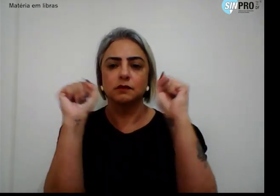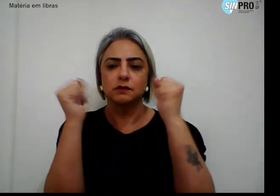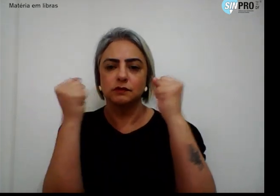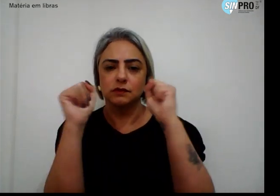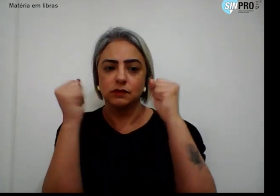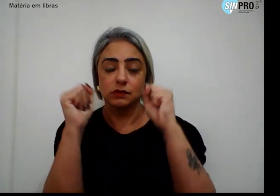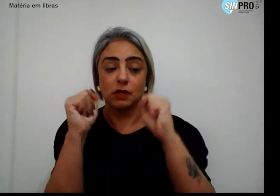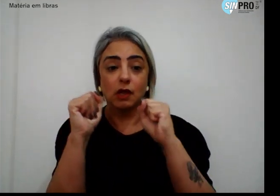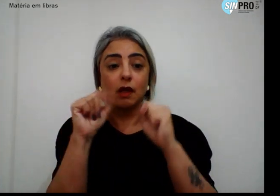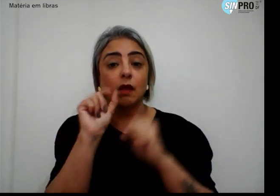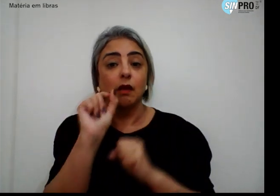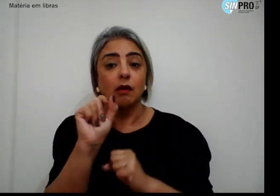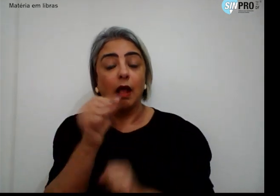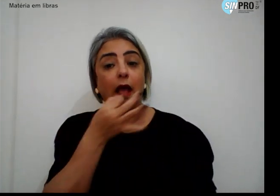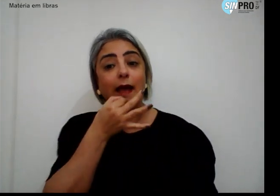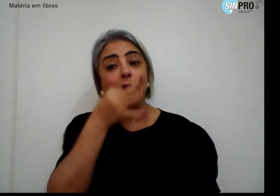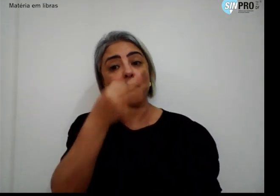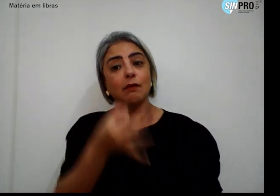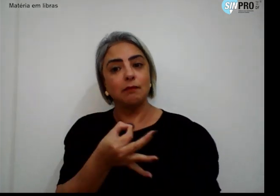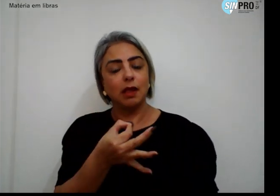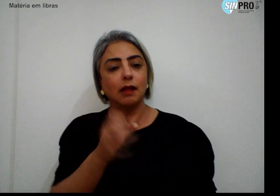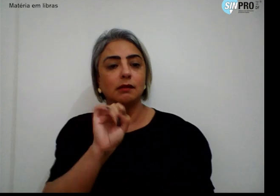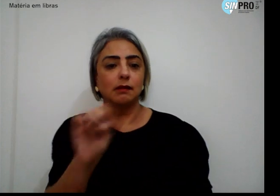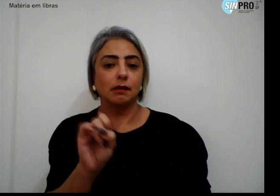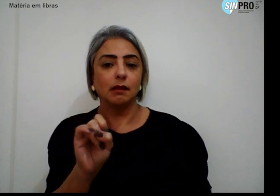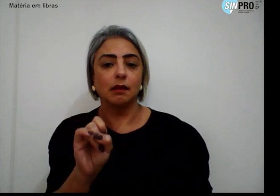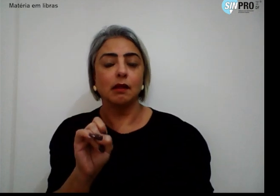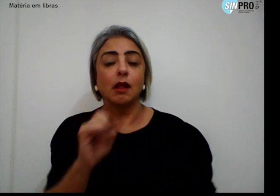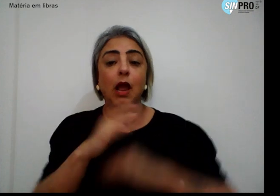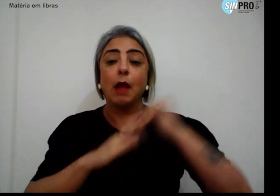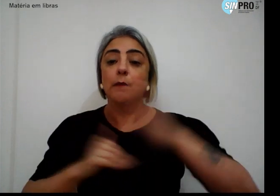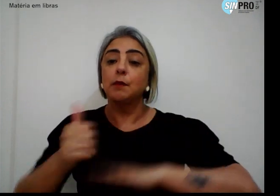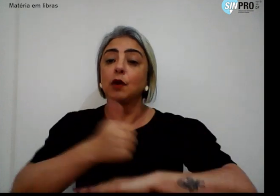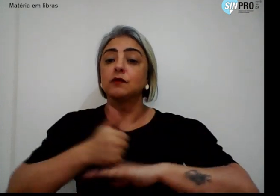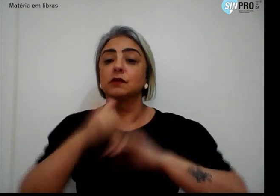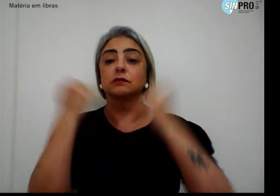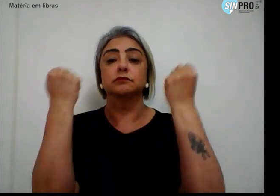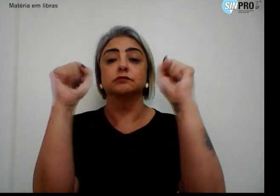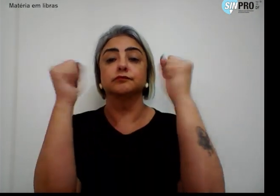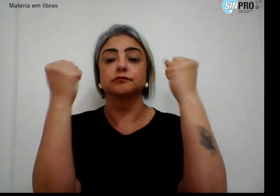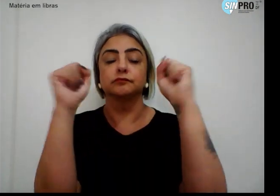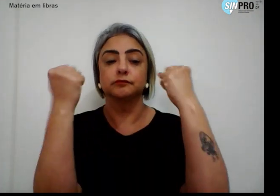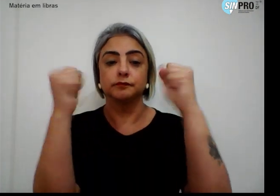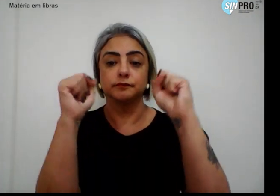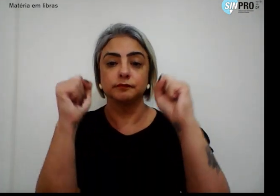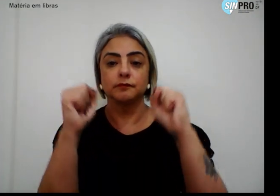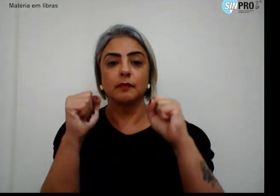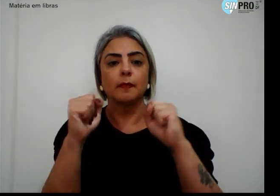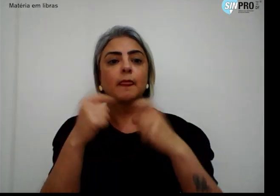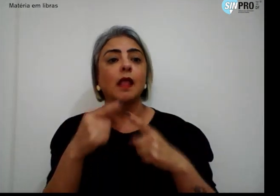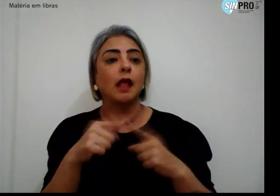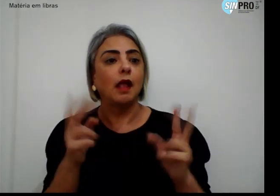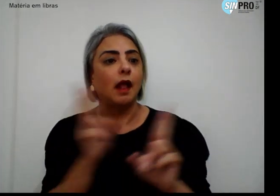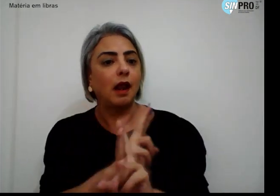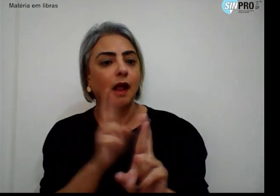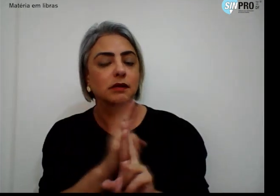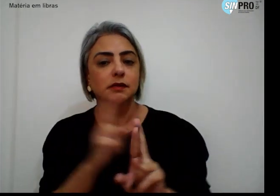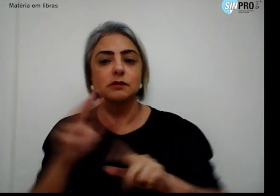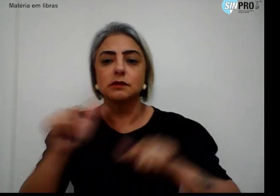sob o argumento de que são profissionais de Educação Física, a despeito de atuarem em